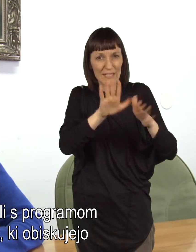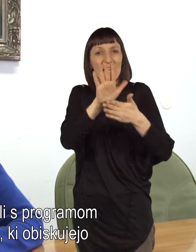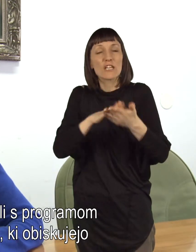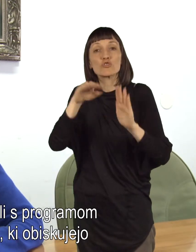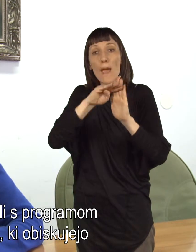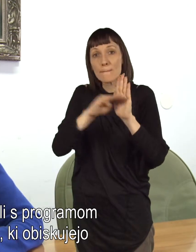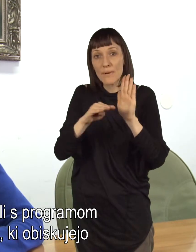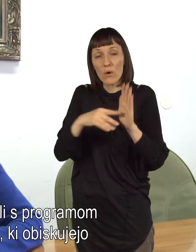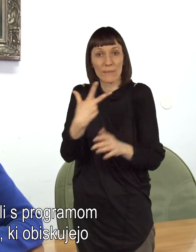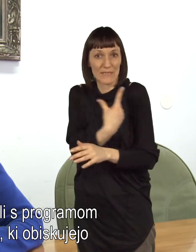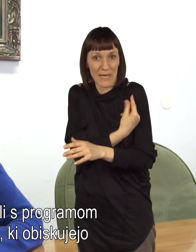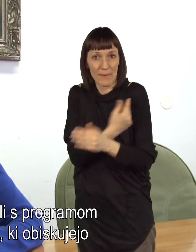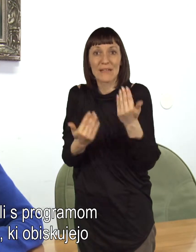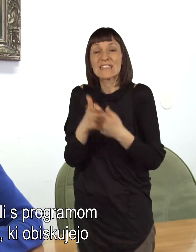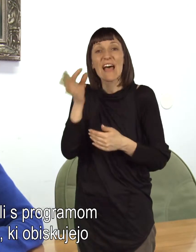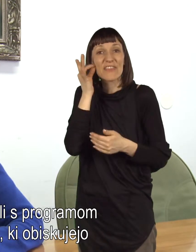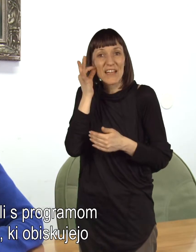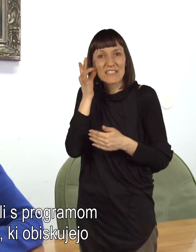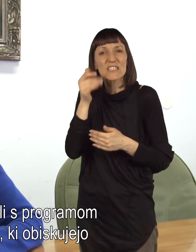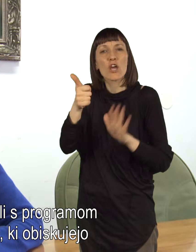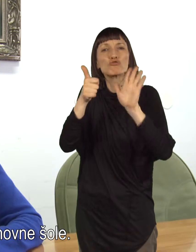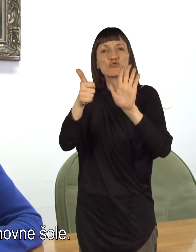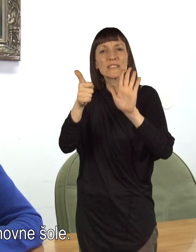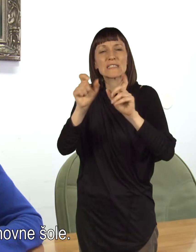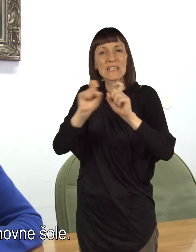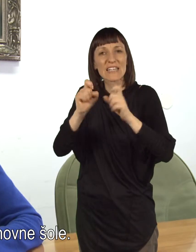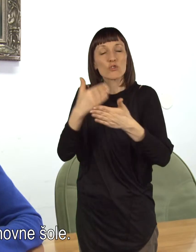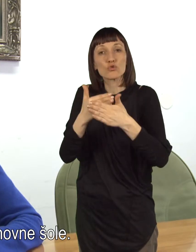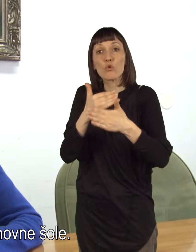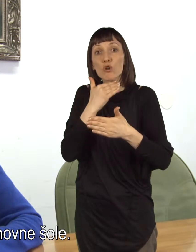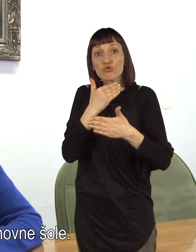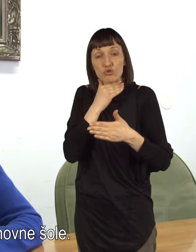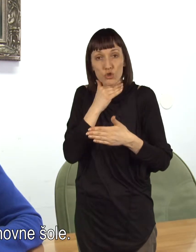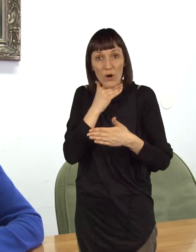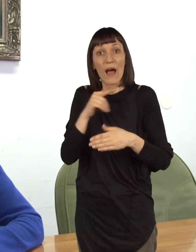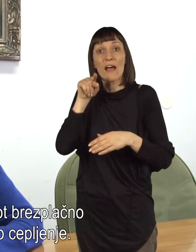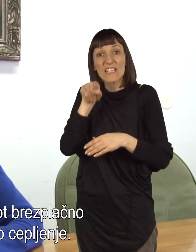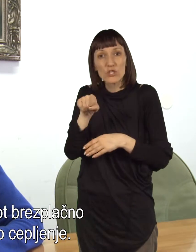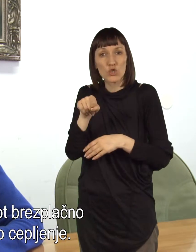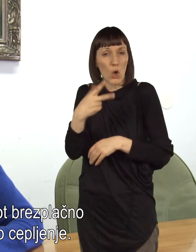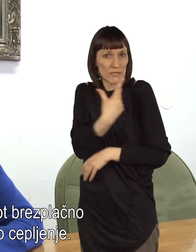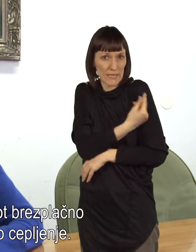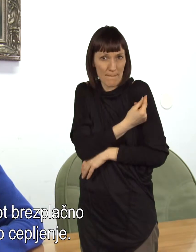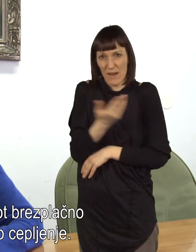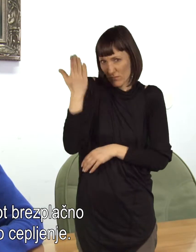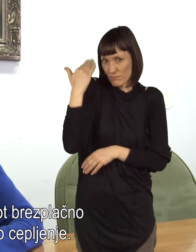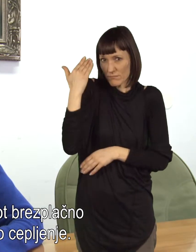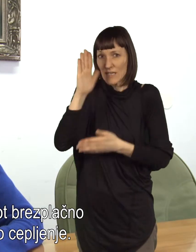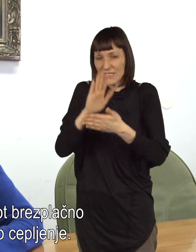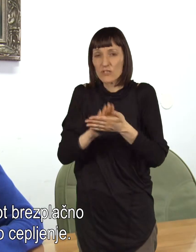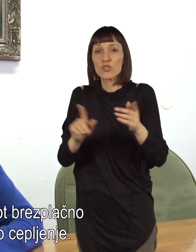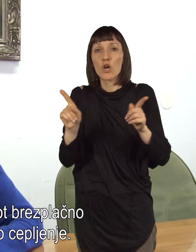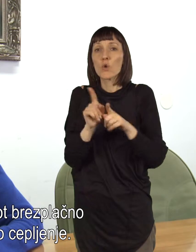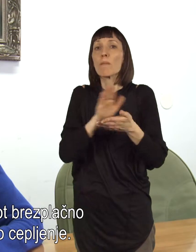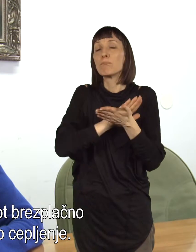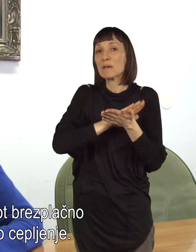programom cepljanja za deklice, ki jo obiskujo šesti razred osnovne šole. To se je